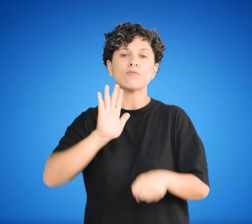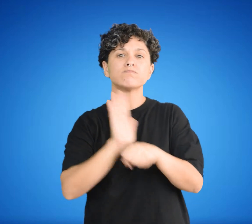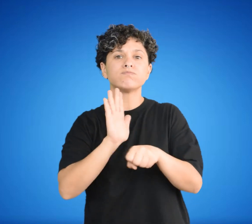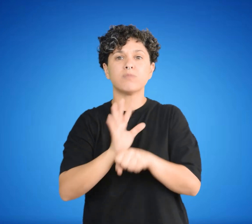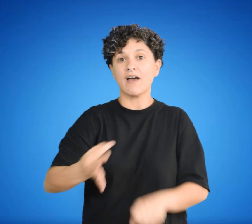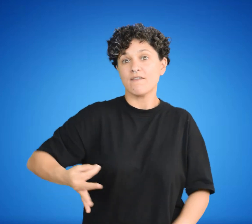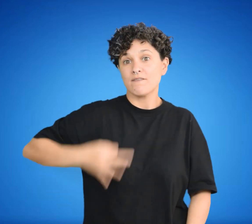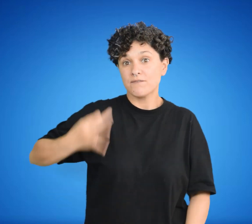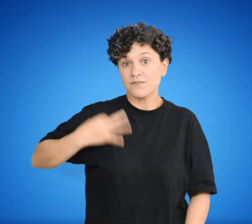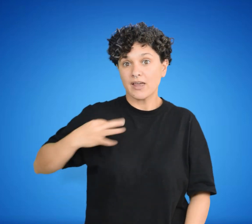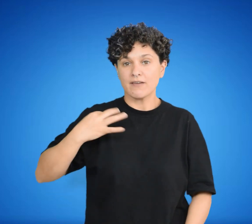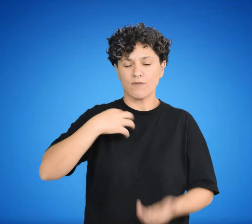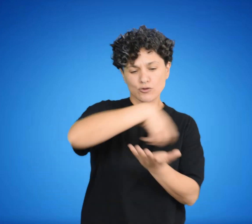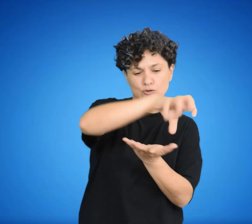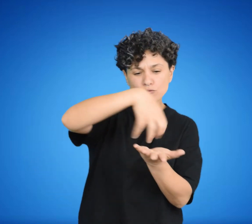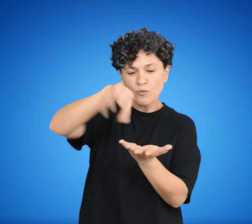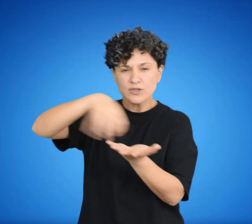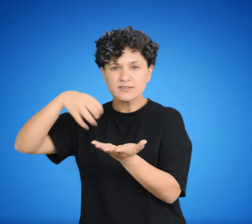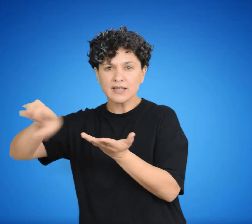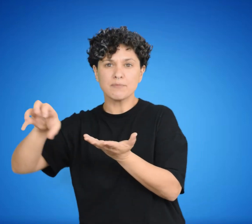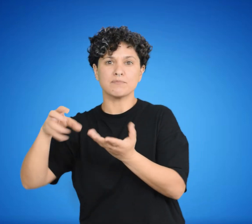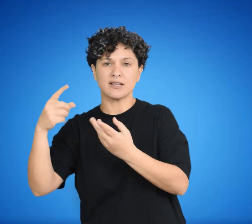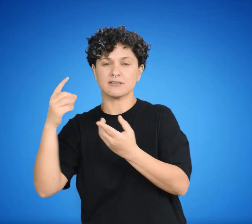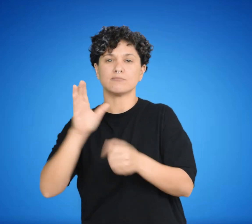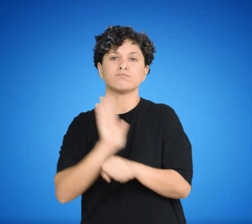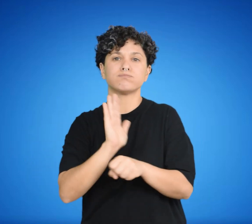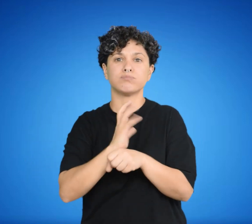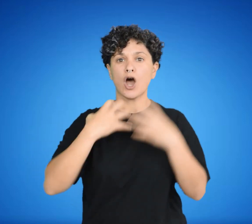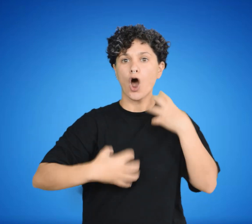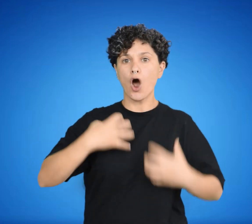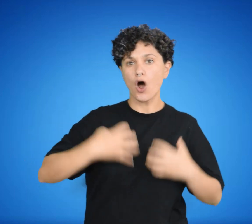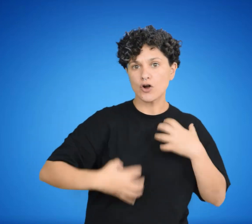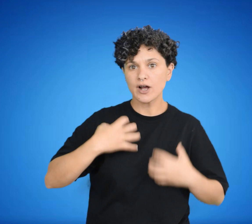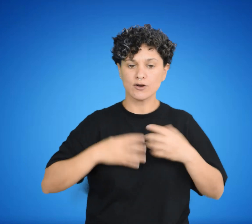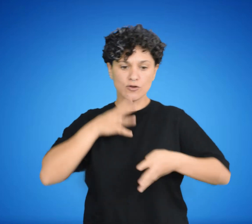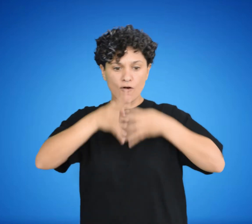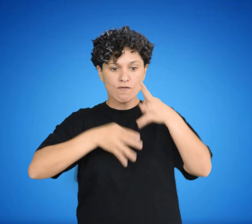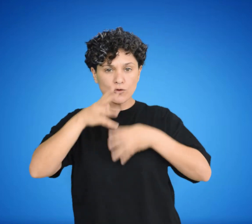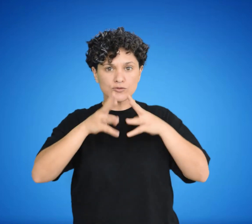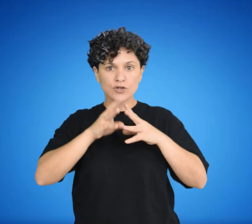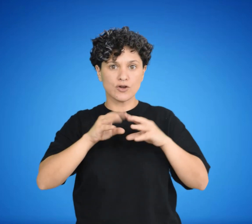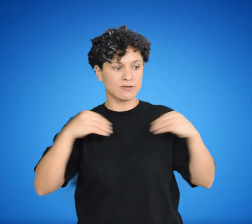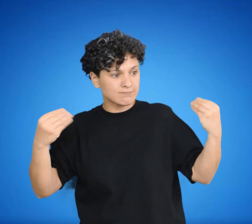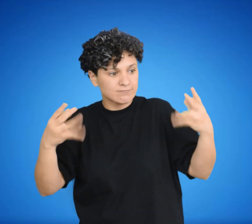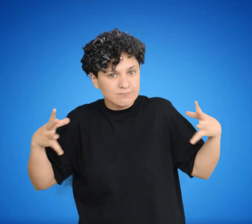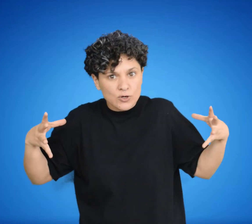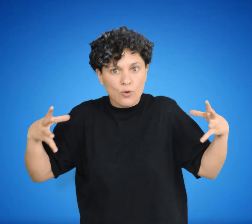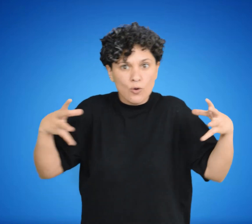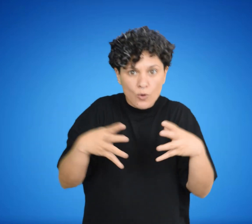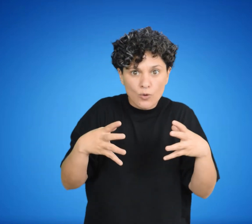sistemático de la sociedad, entendiéndola como una entidad orgánica cuya estructura se sustenta en hechos que se